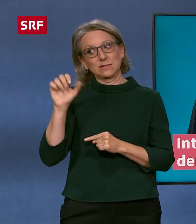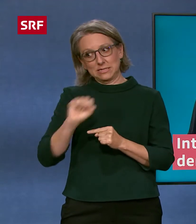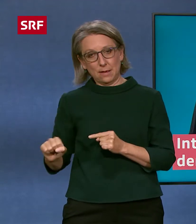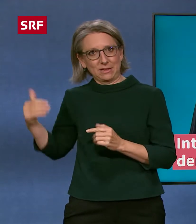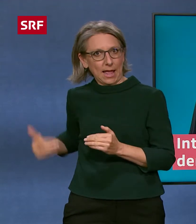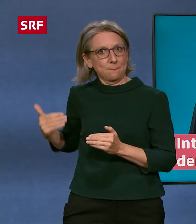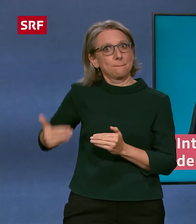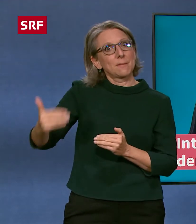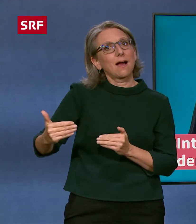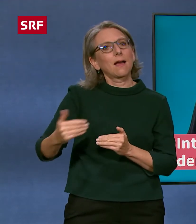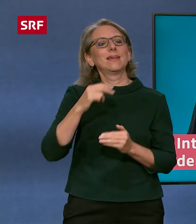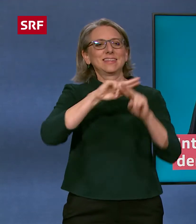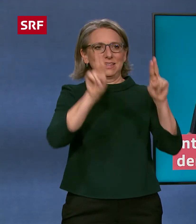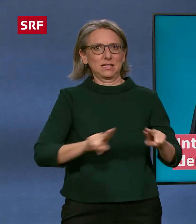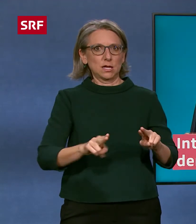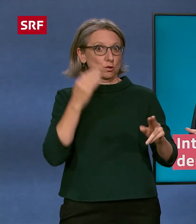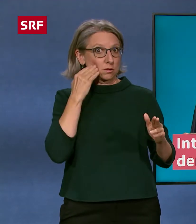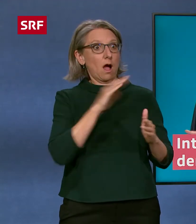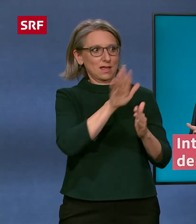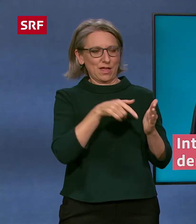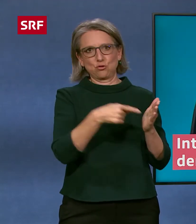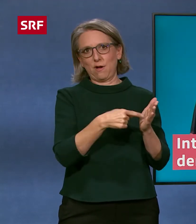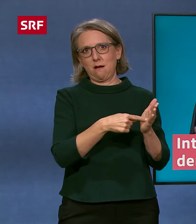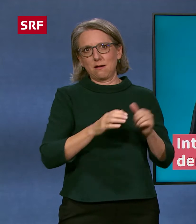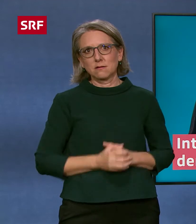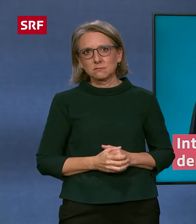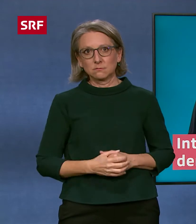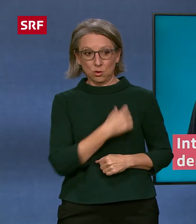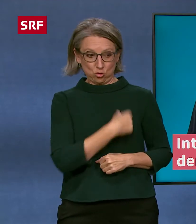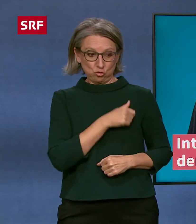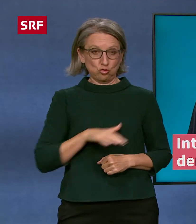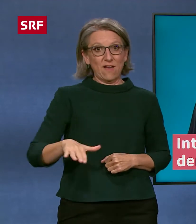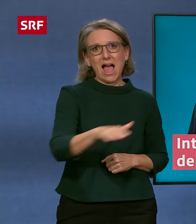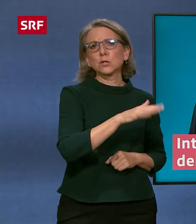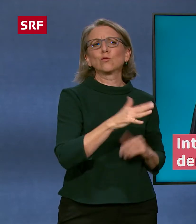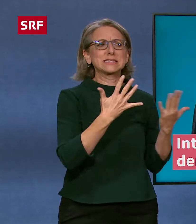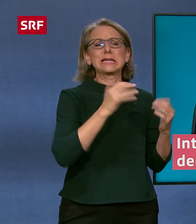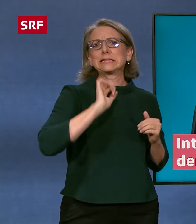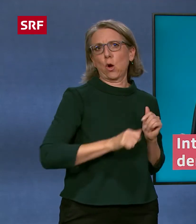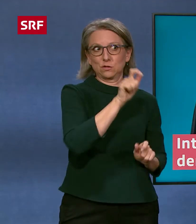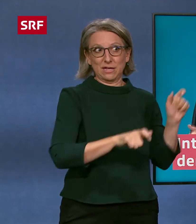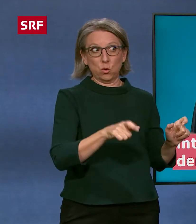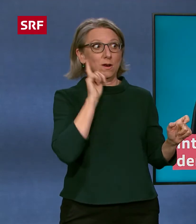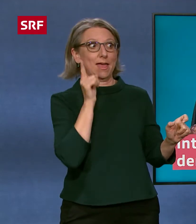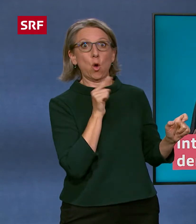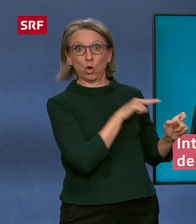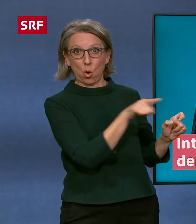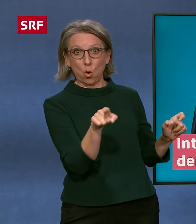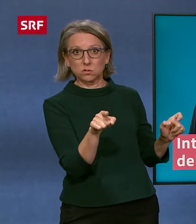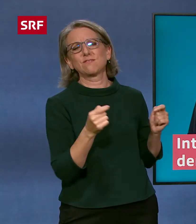Gebärdensprache. In der Schweiz leben etwa 10'000 Menschen, die gehörlos sind. Die meisten von ihnen brauchen die Gebärdensprache.